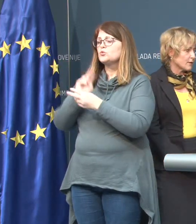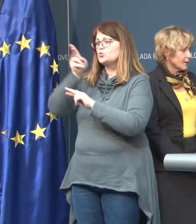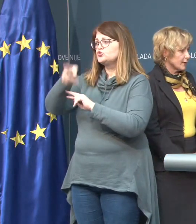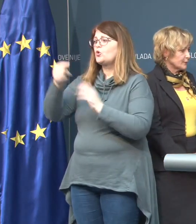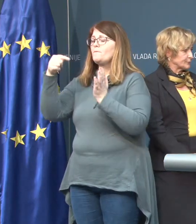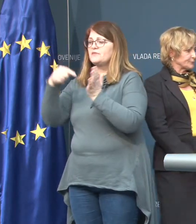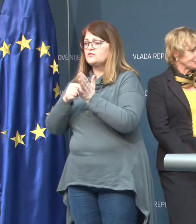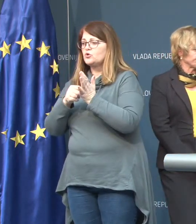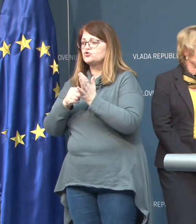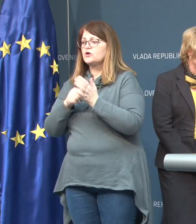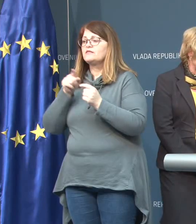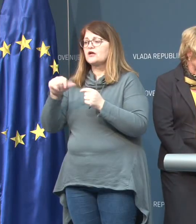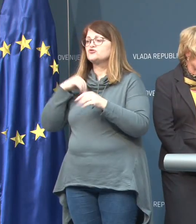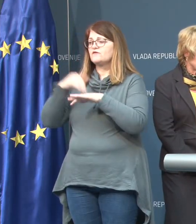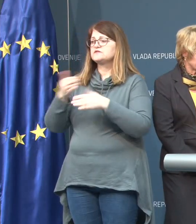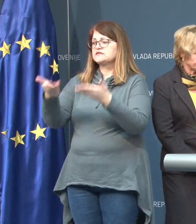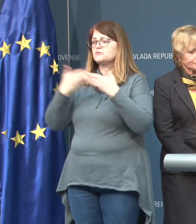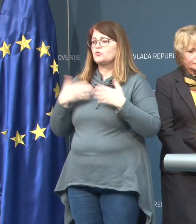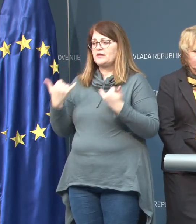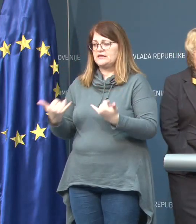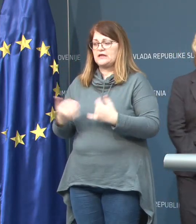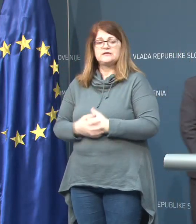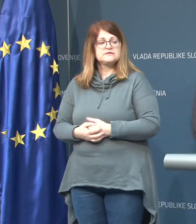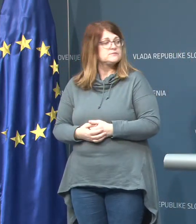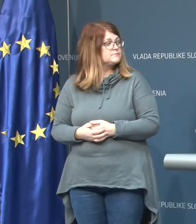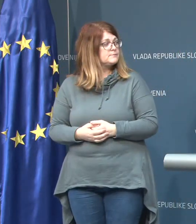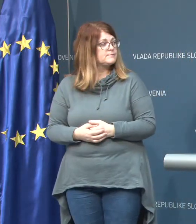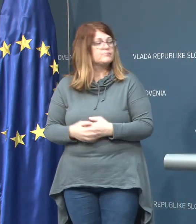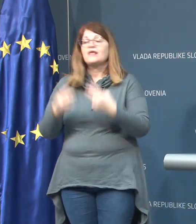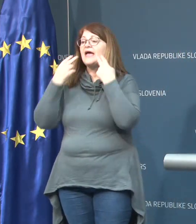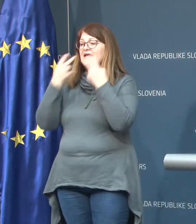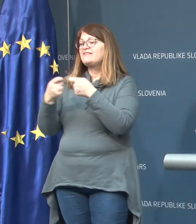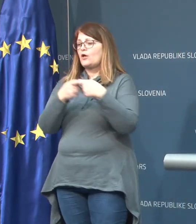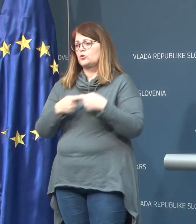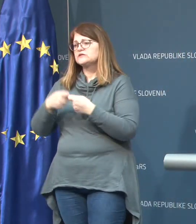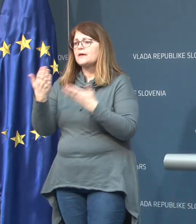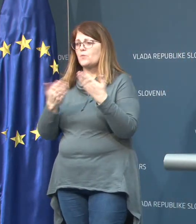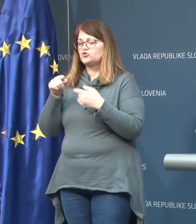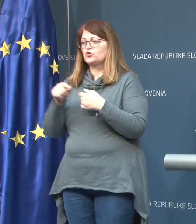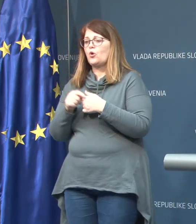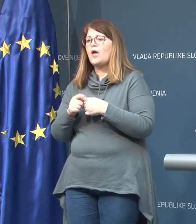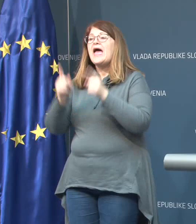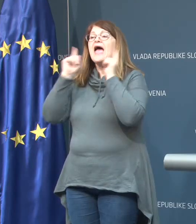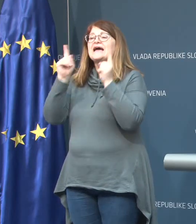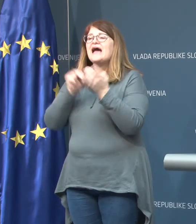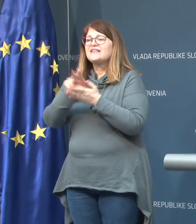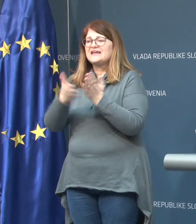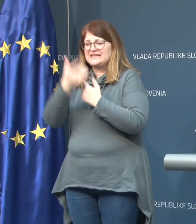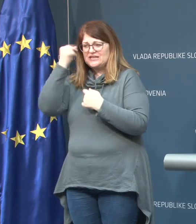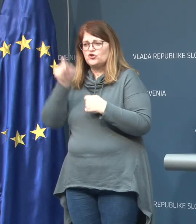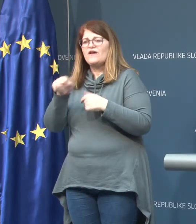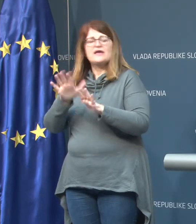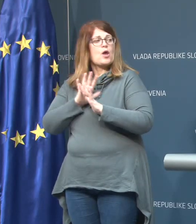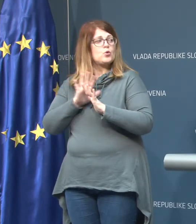točk. Takšne informacije smo dobili danes. Glede organizacije, morda najprej to. Kadar gre za bolnika, ki je